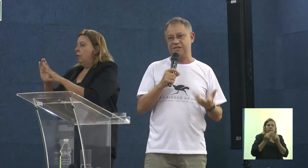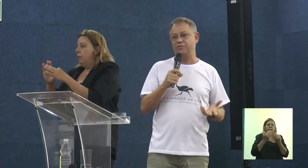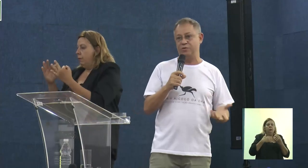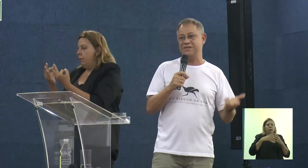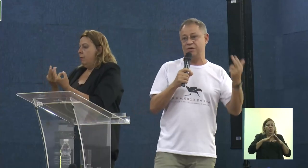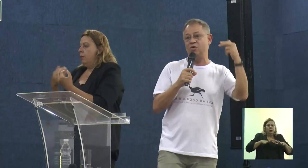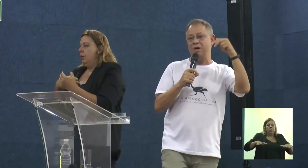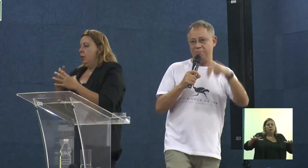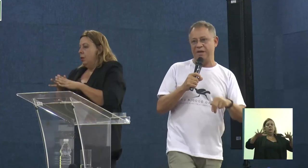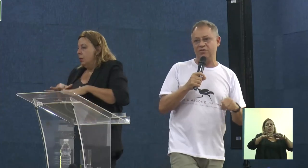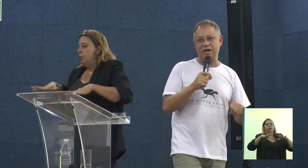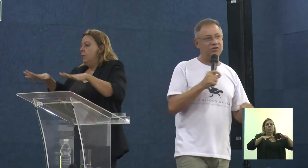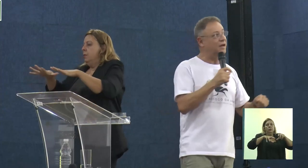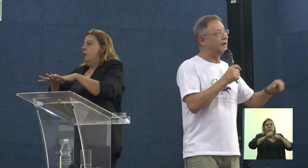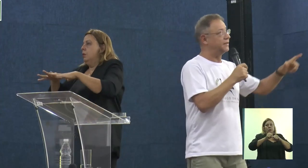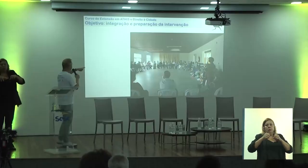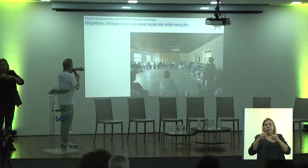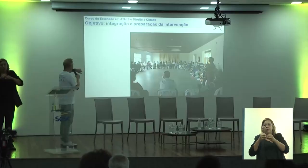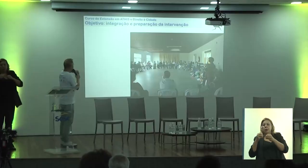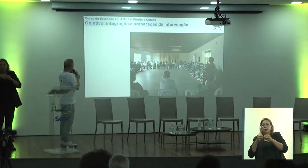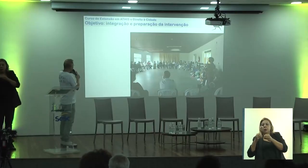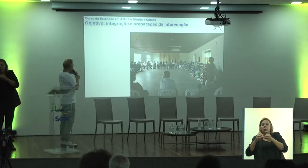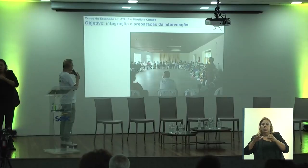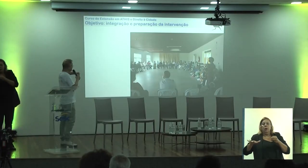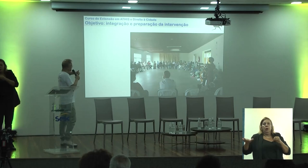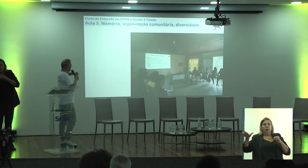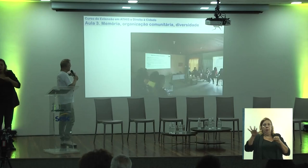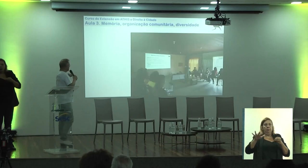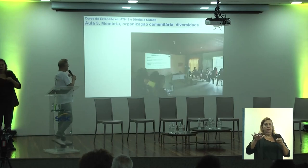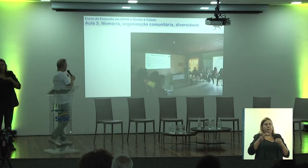fizesse essa formação bem do lado da área, né?